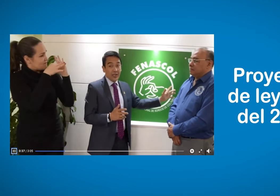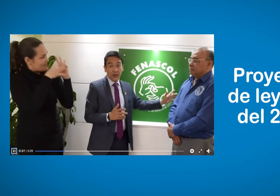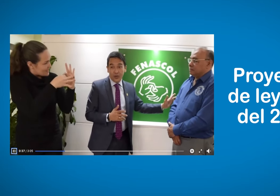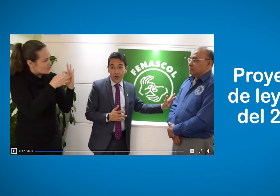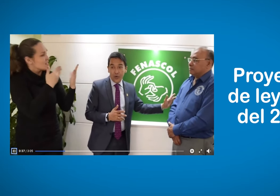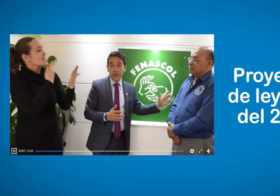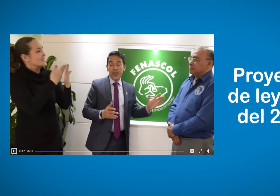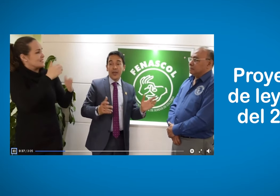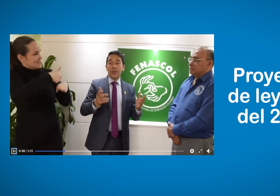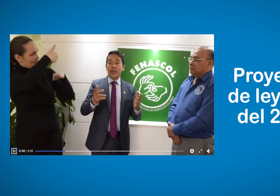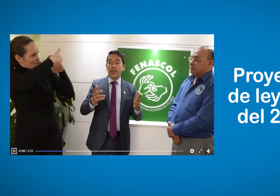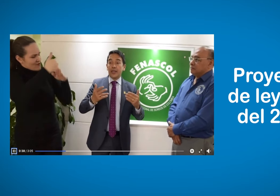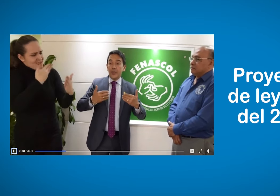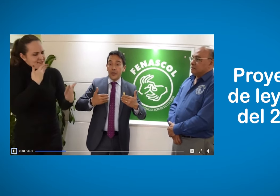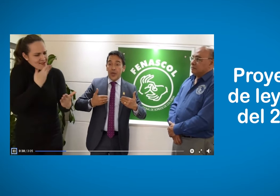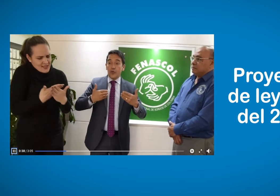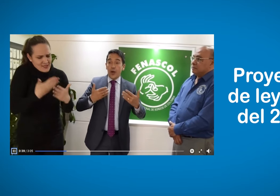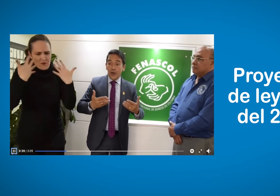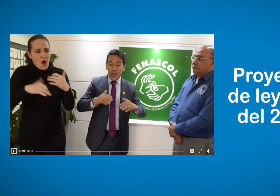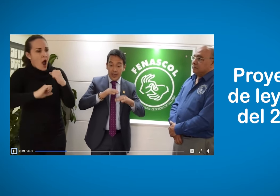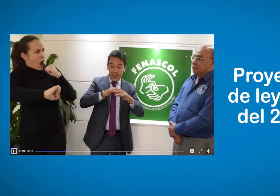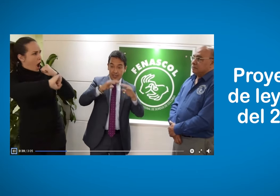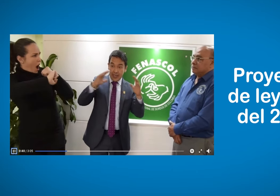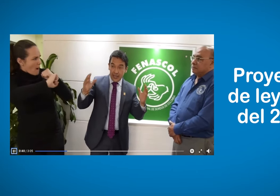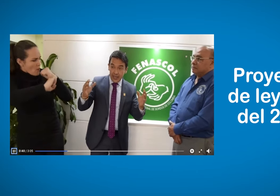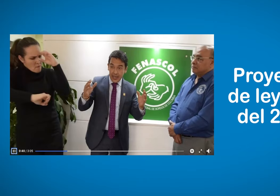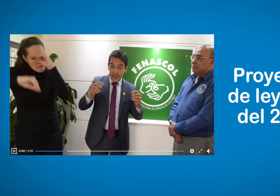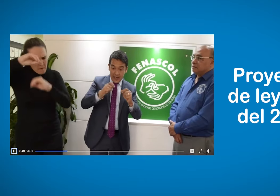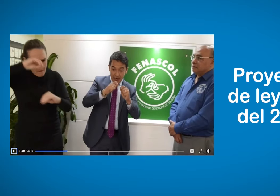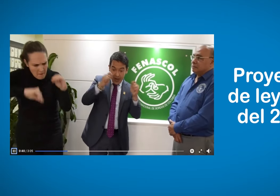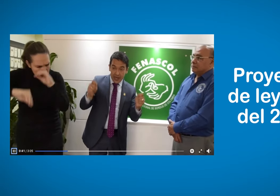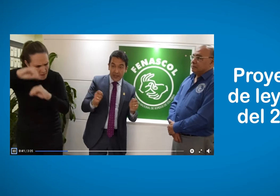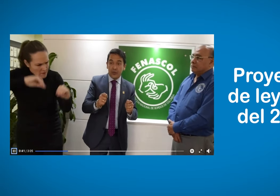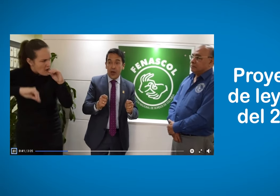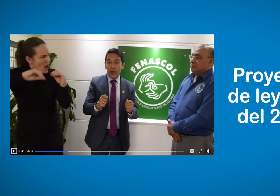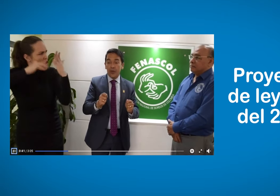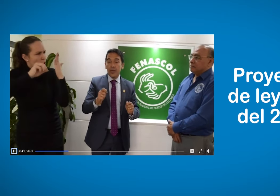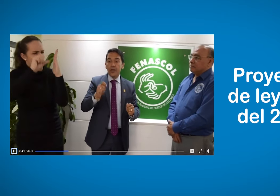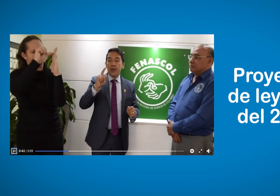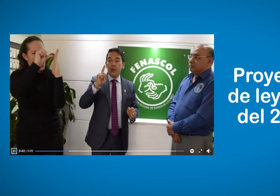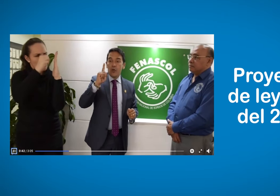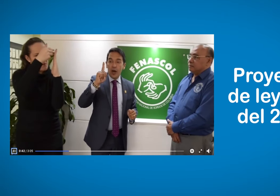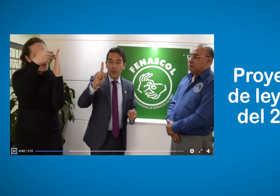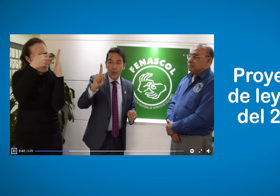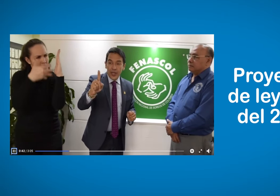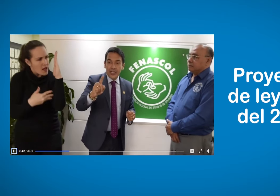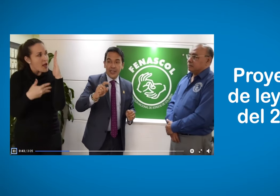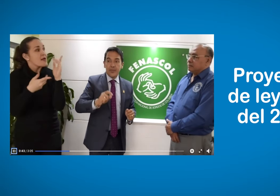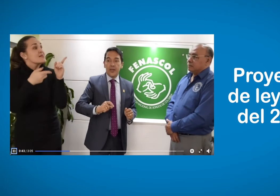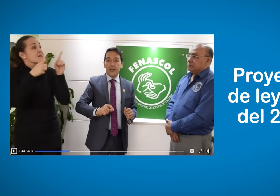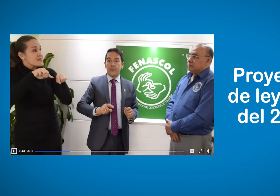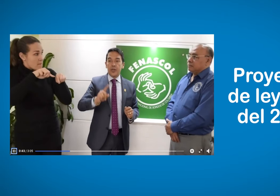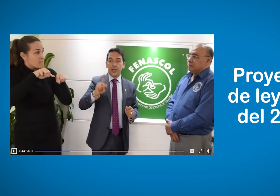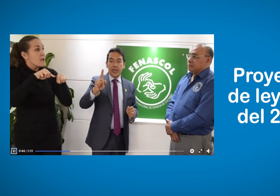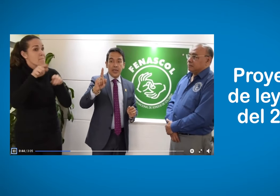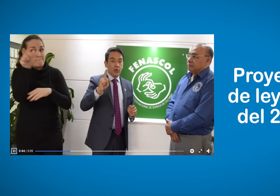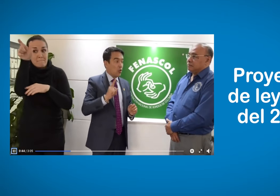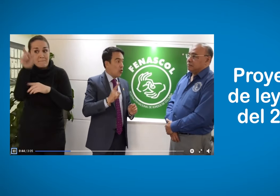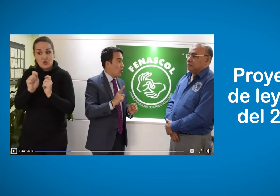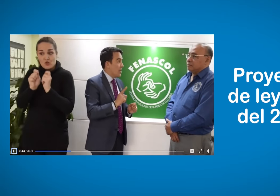a su director, porque me ayudaron a armar los articulados, pero al ponente también, al ponente le tocó.